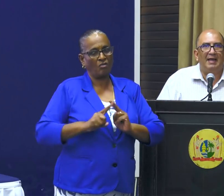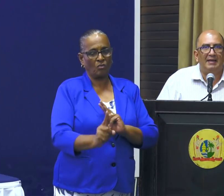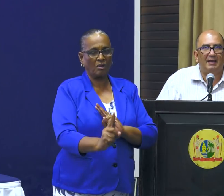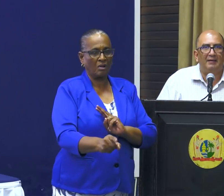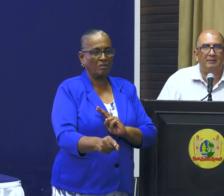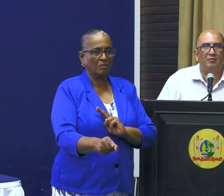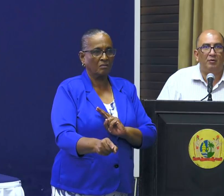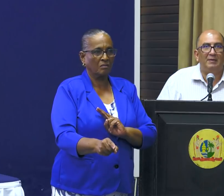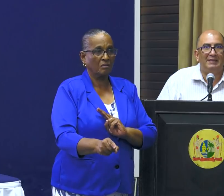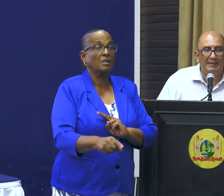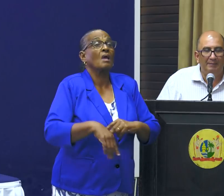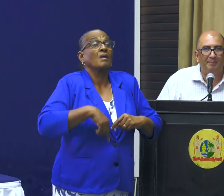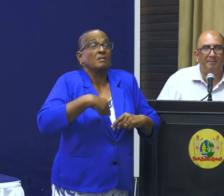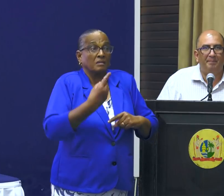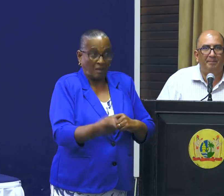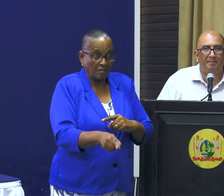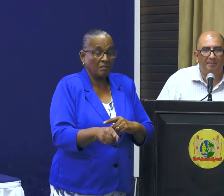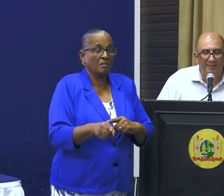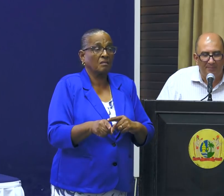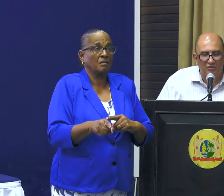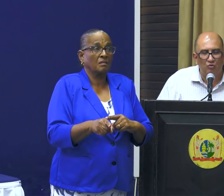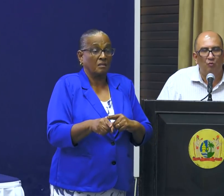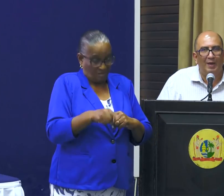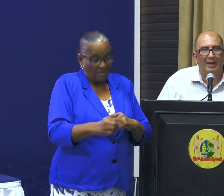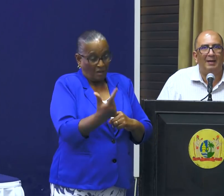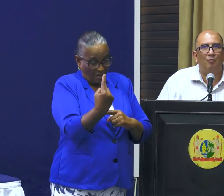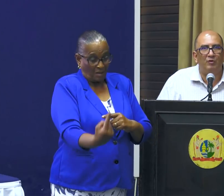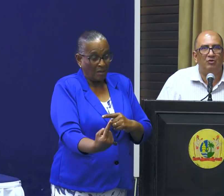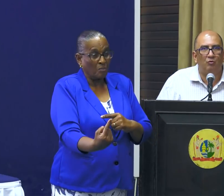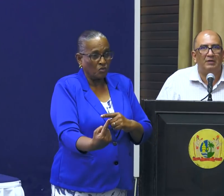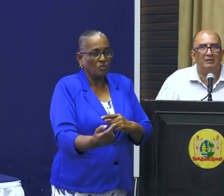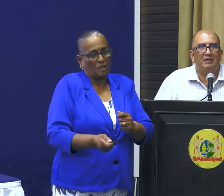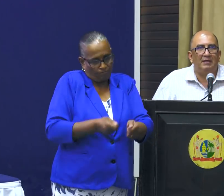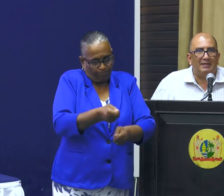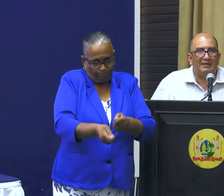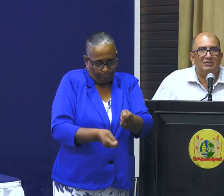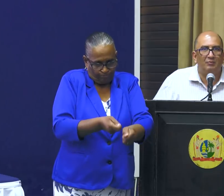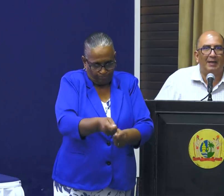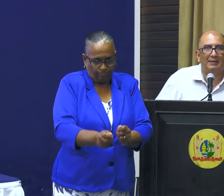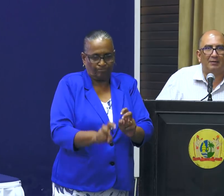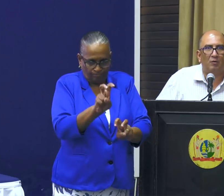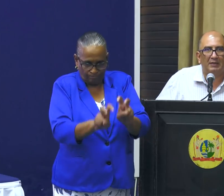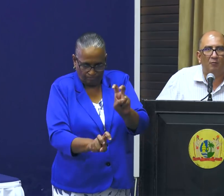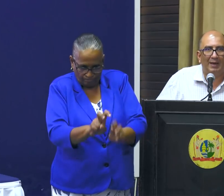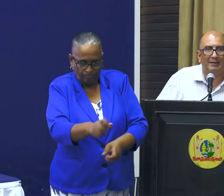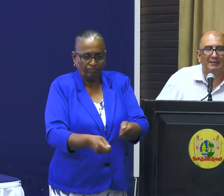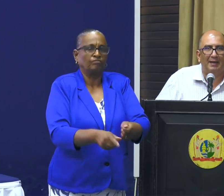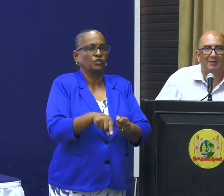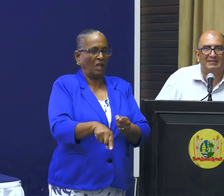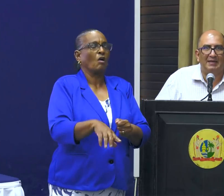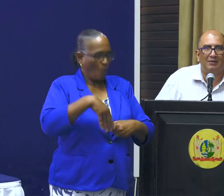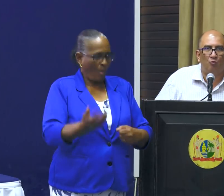over en dan kunnen we die persoon wel gaan monitoren. Dat is wel, dat wordt